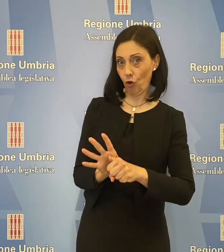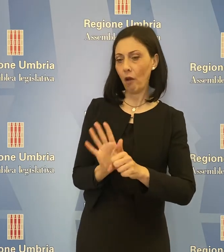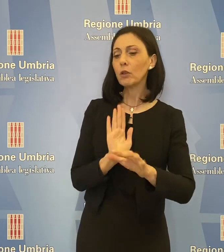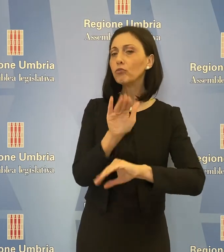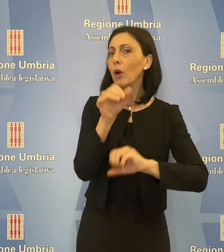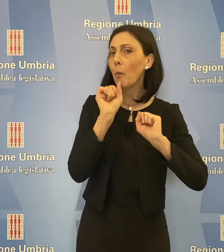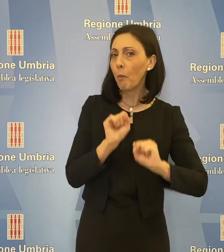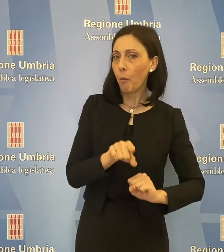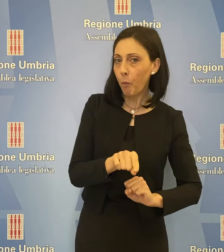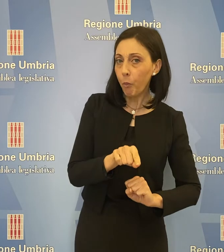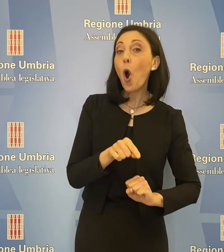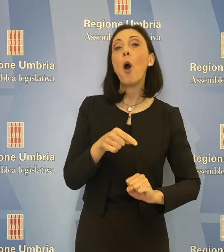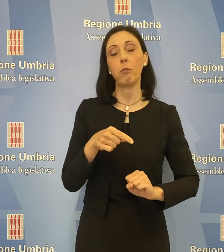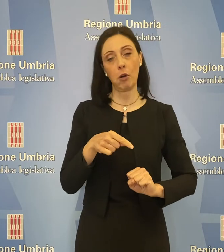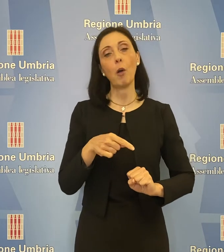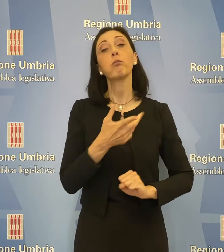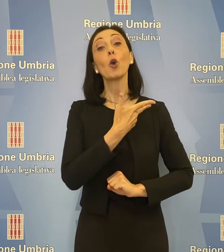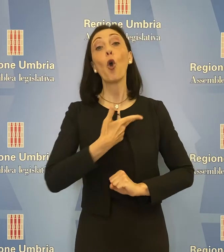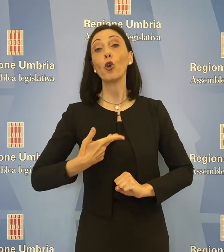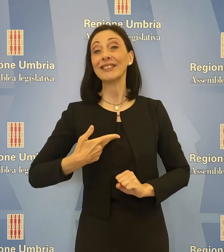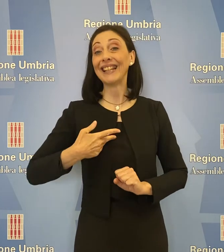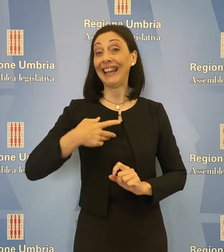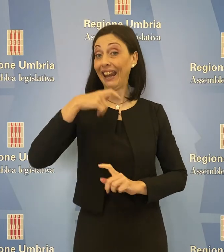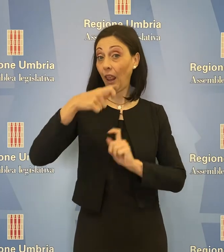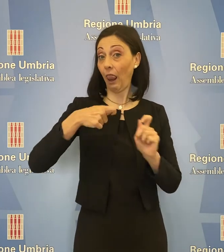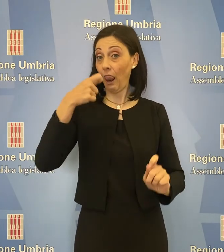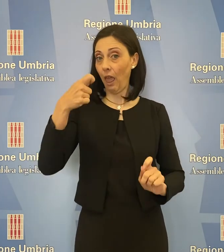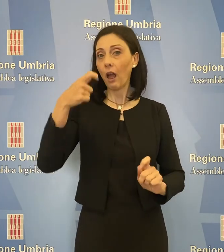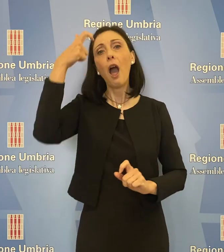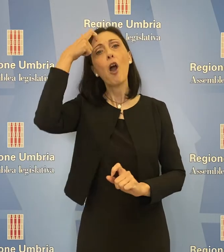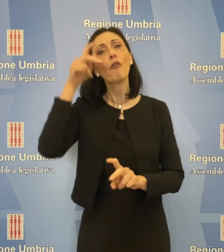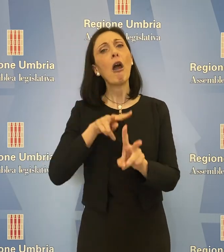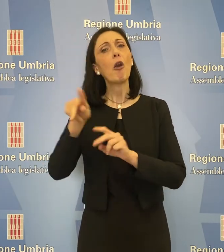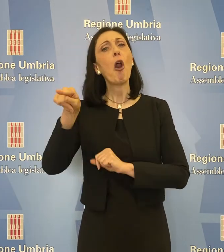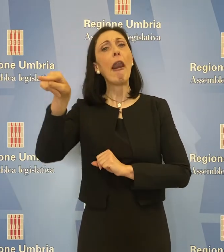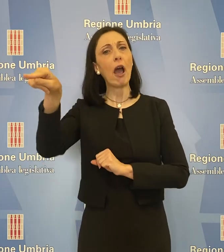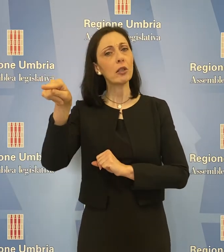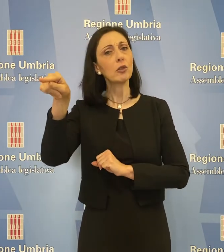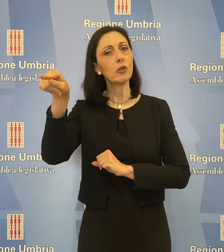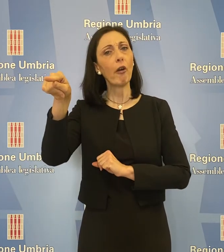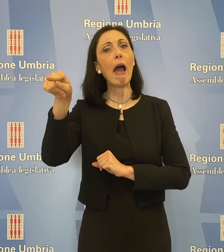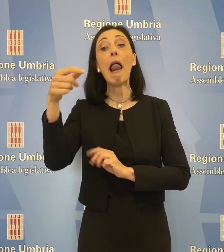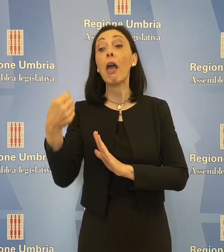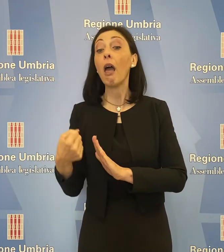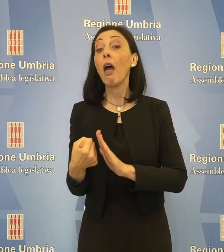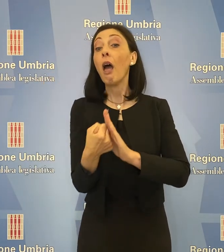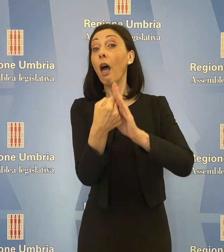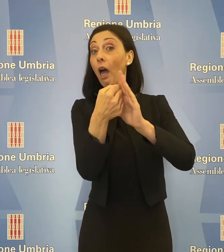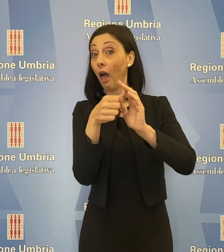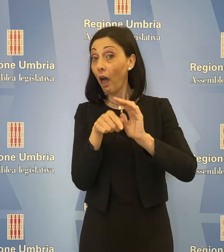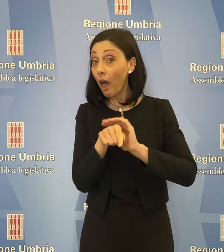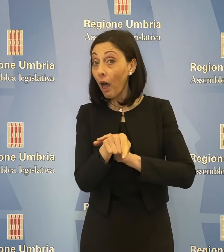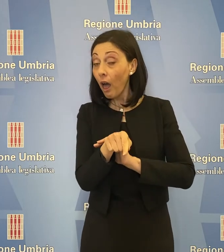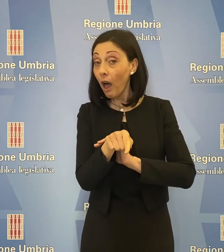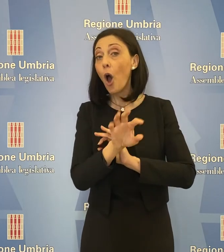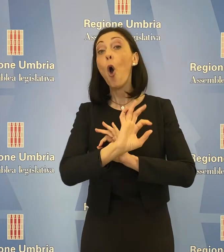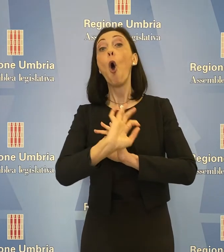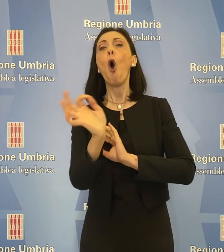-19. Secondo i consiglieri della Lega, il Governo nazionale non sembra intenzionato a sostenere queste strutture private